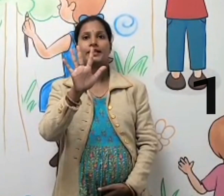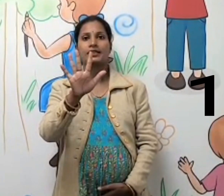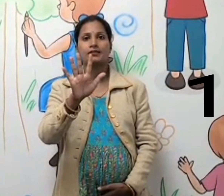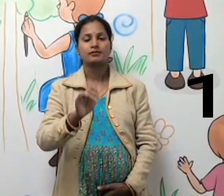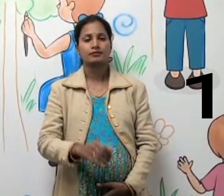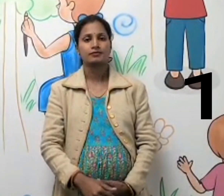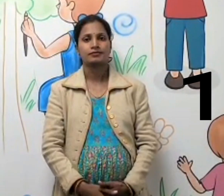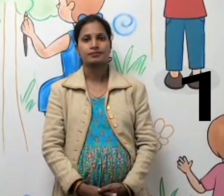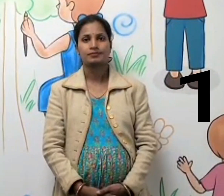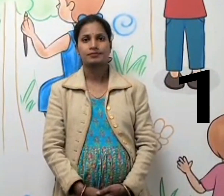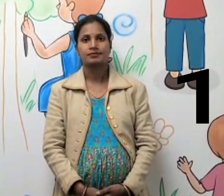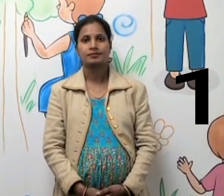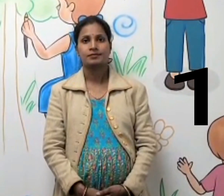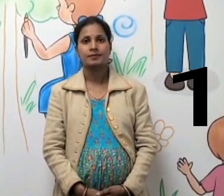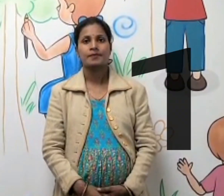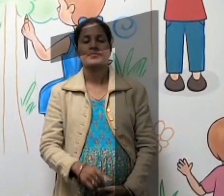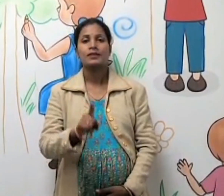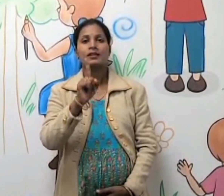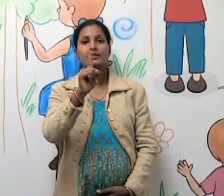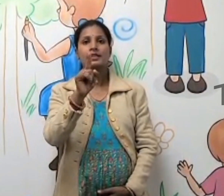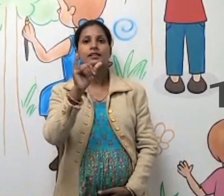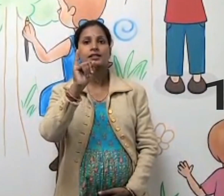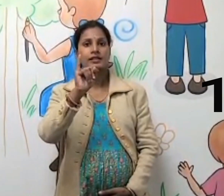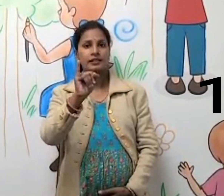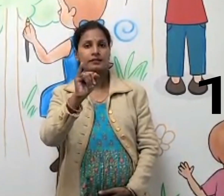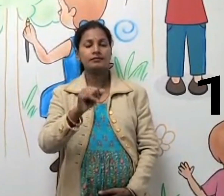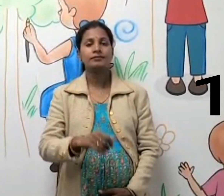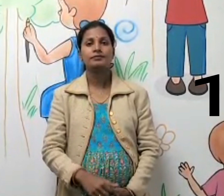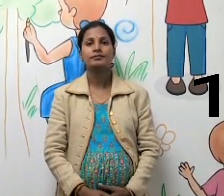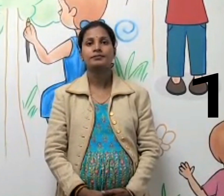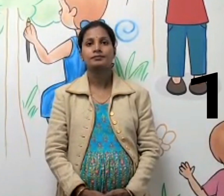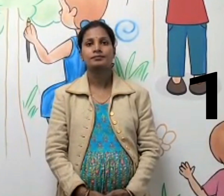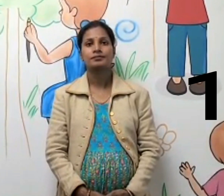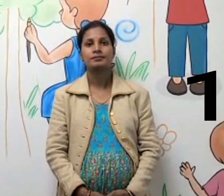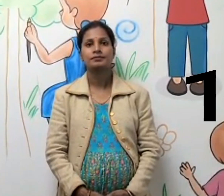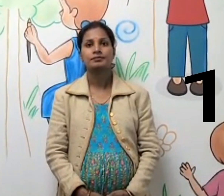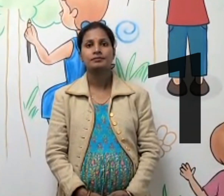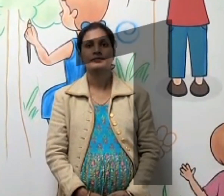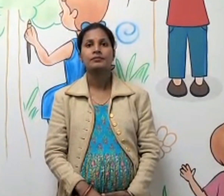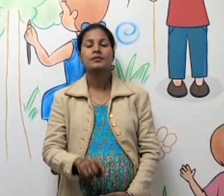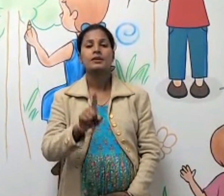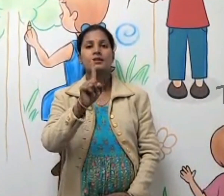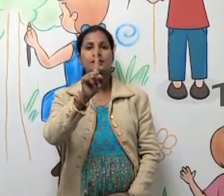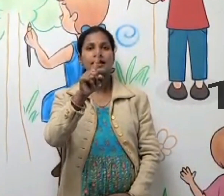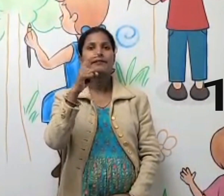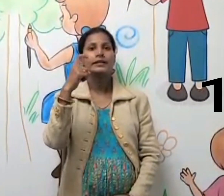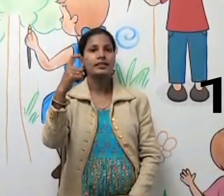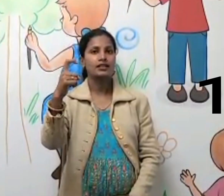16 17